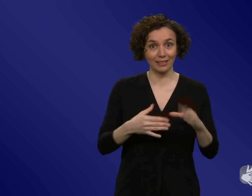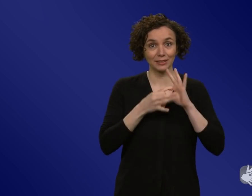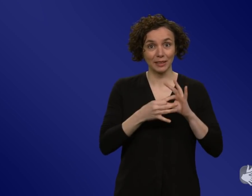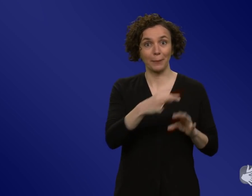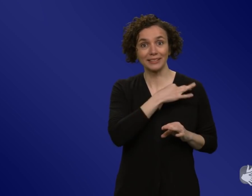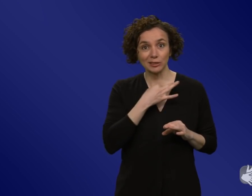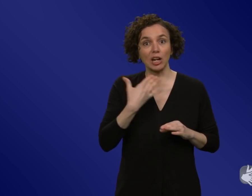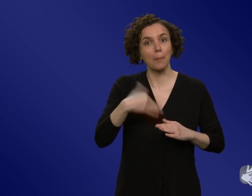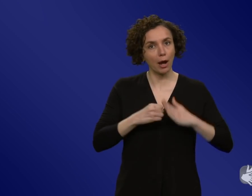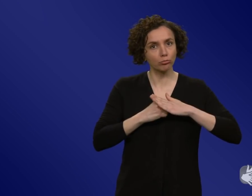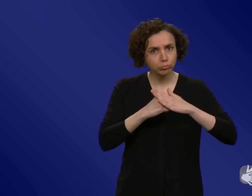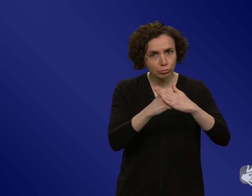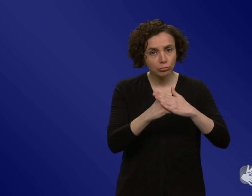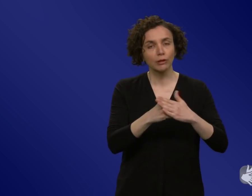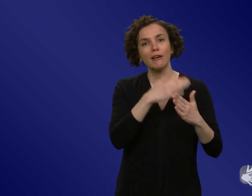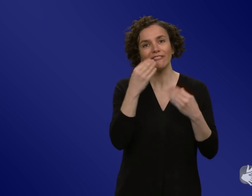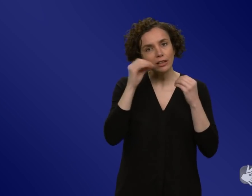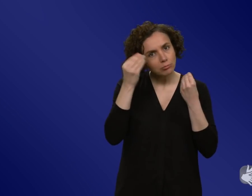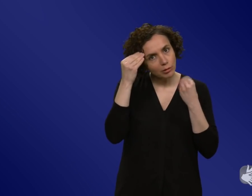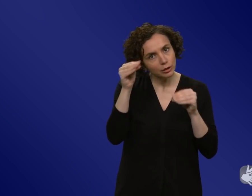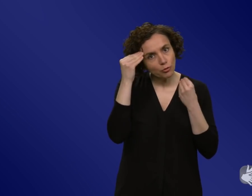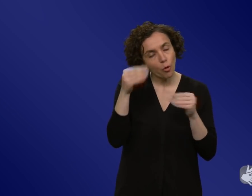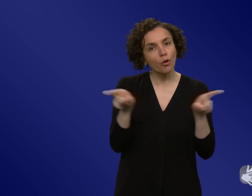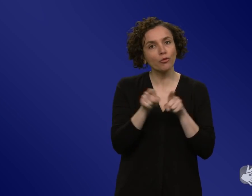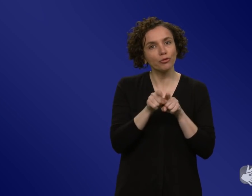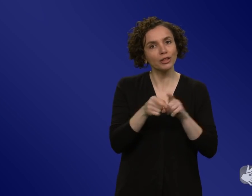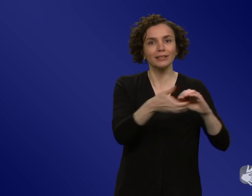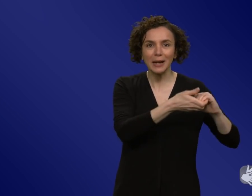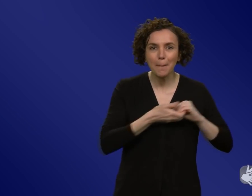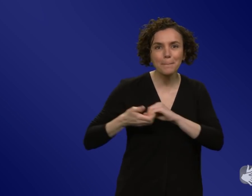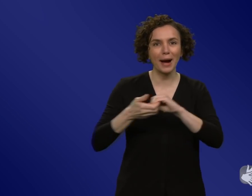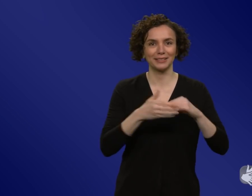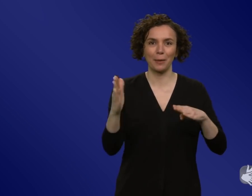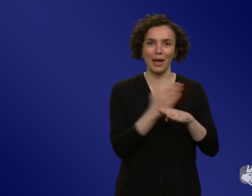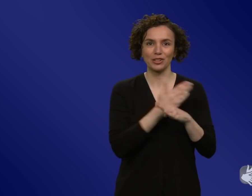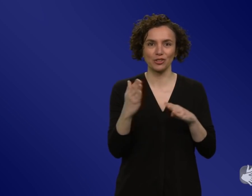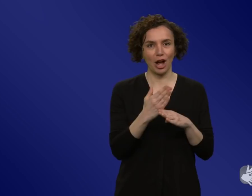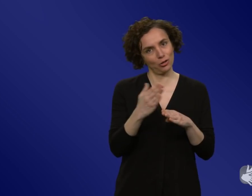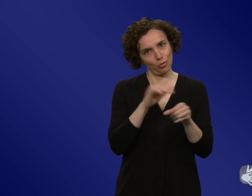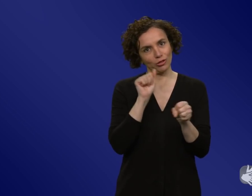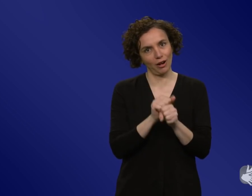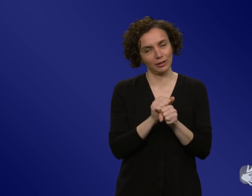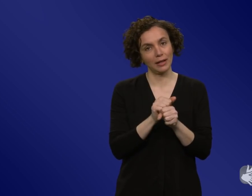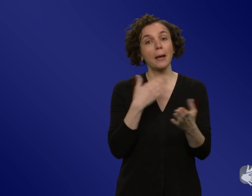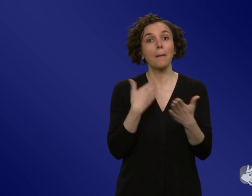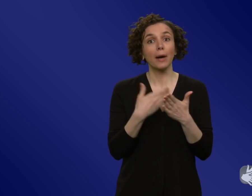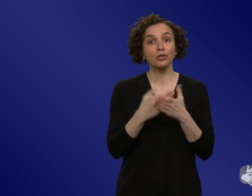und sogenanntes Shared Decision Making zu ermöglichen. Also gemeinsames Entscheiden bei zum Beispiel grösseren medizinischen Themen wie